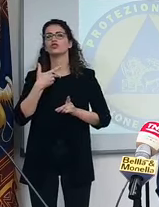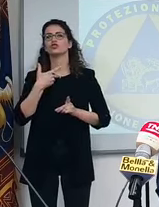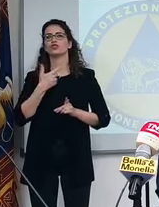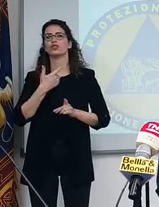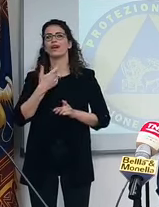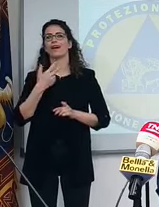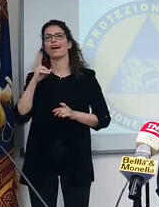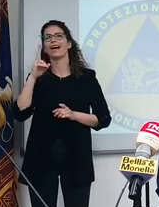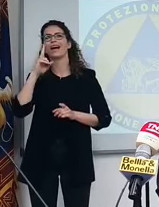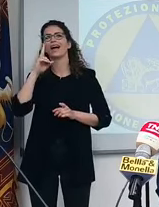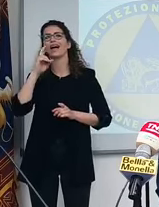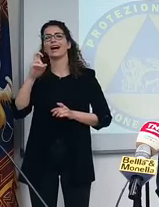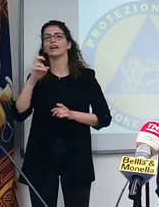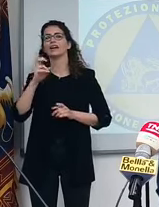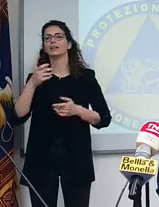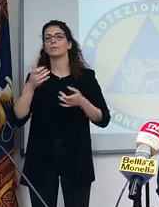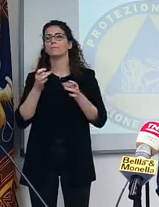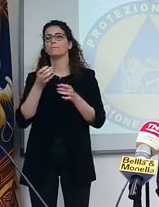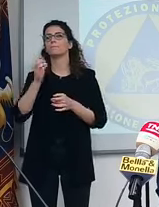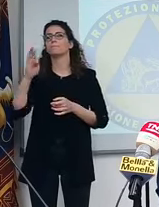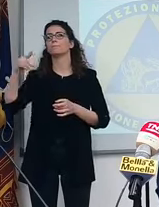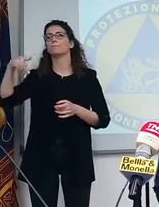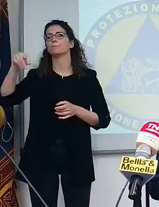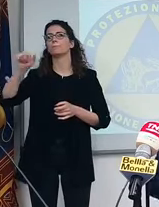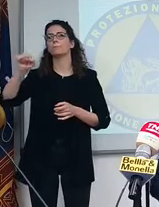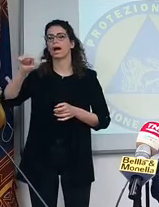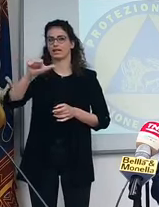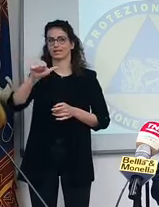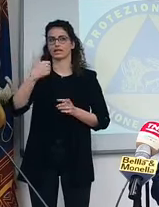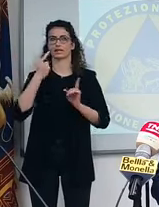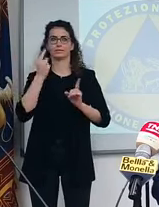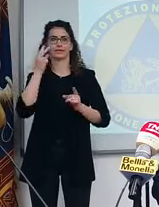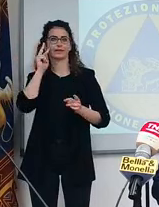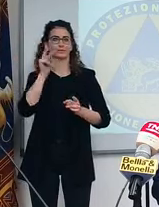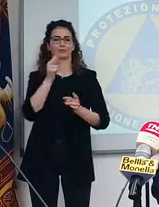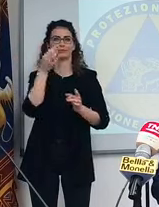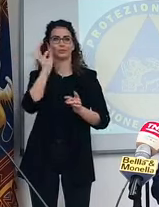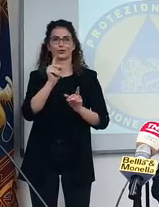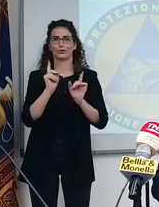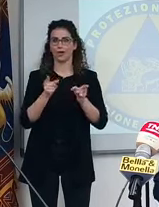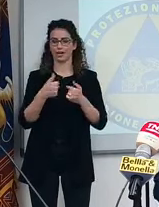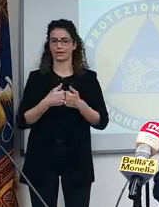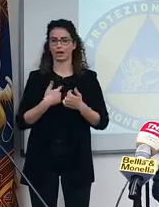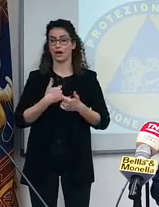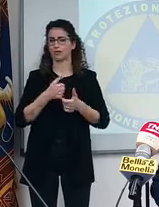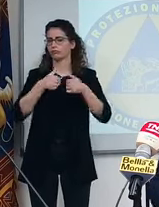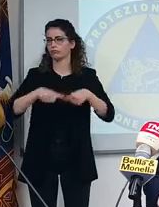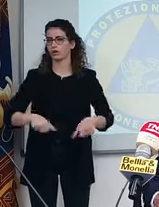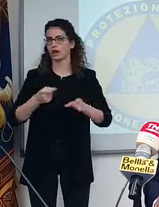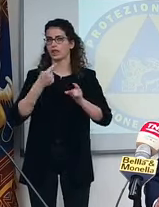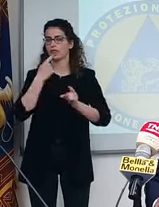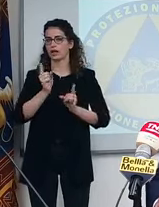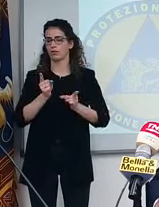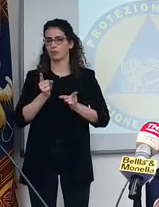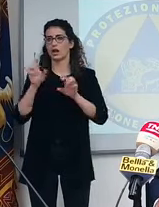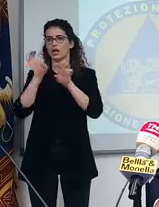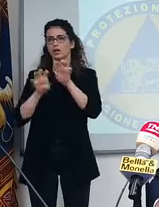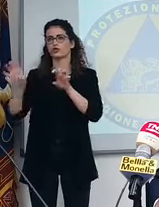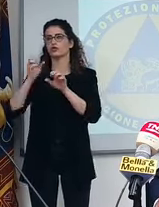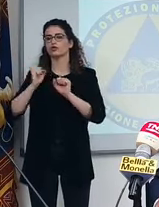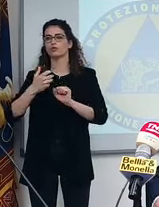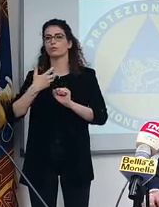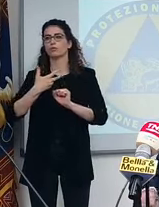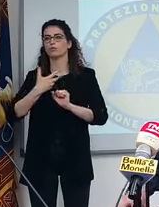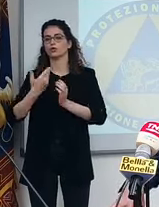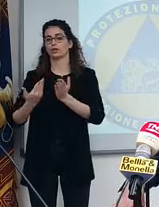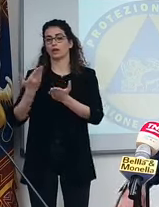dipende da che parte la guardiamo il green pass e magari dopo ne parliamo. Però è fondamentale dire che ad esempio le regioni prevedevano che si aprisse anche in zona rossa,